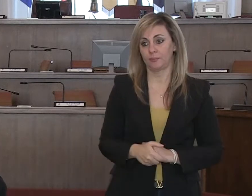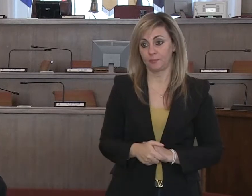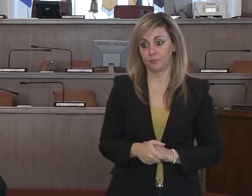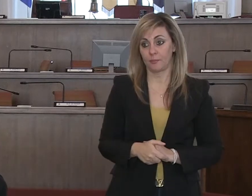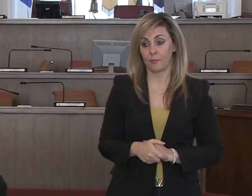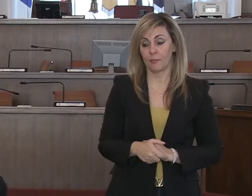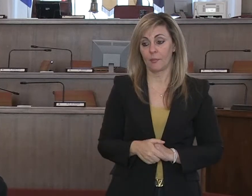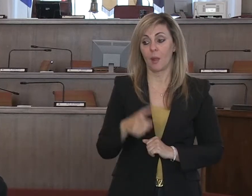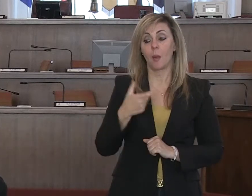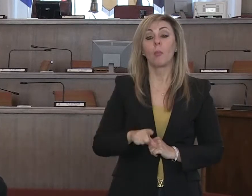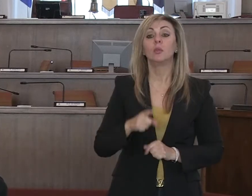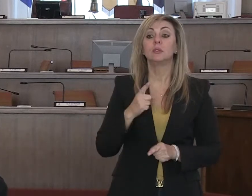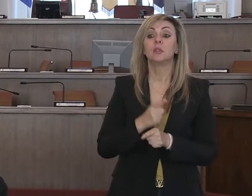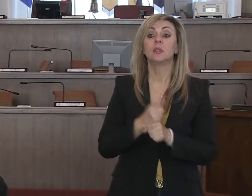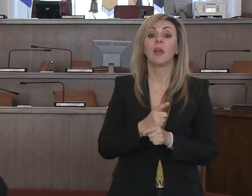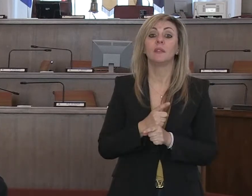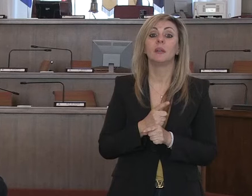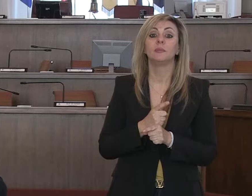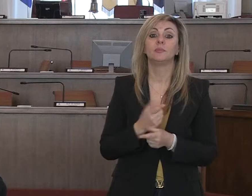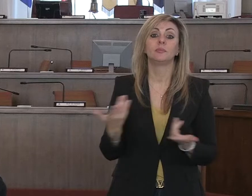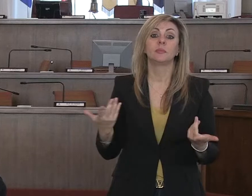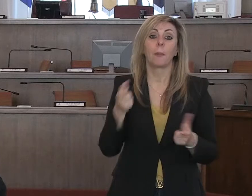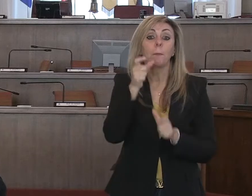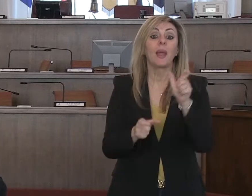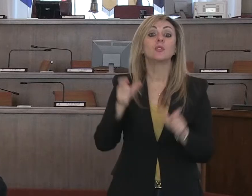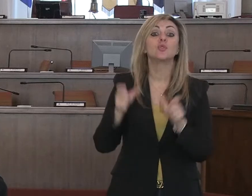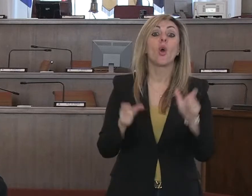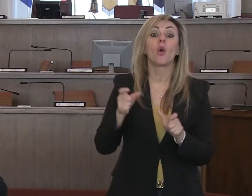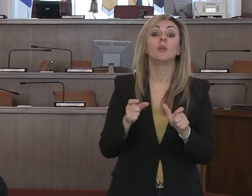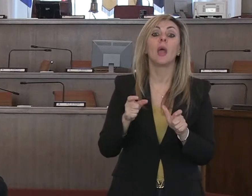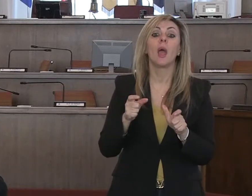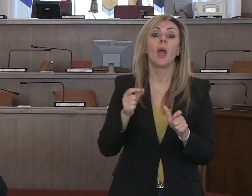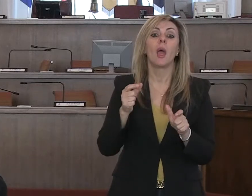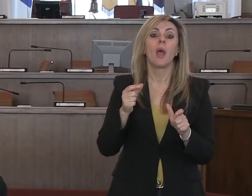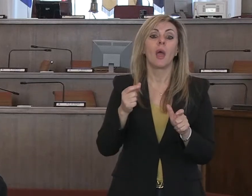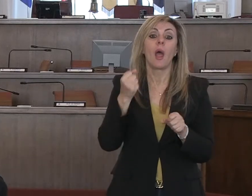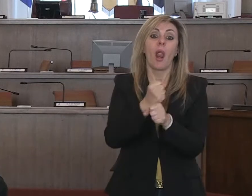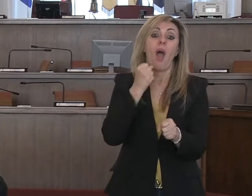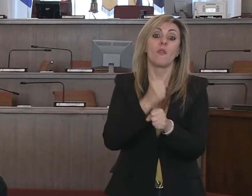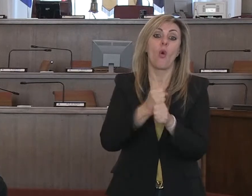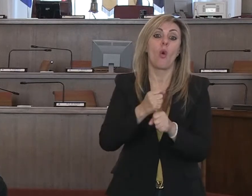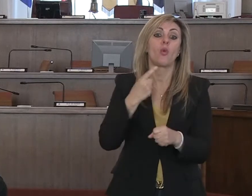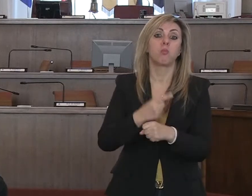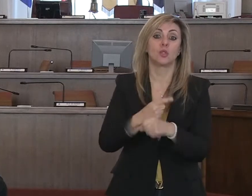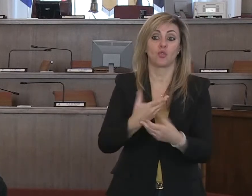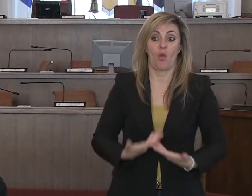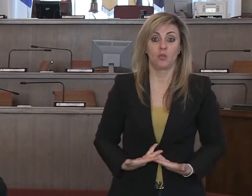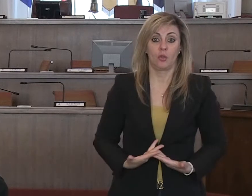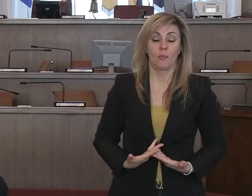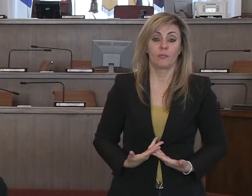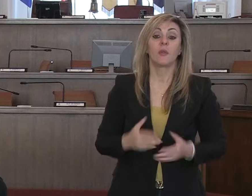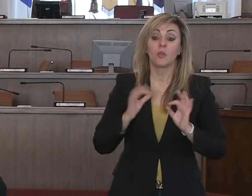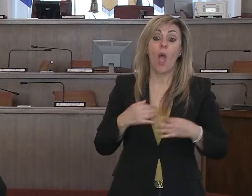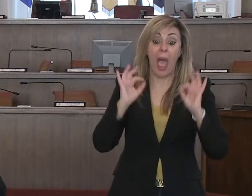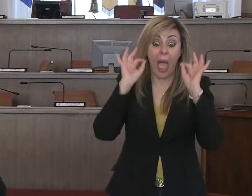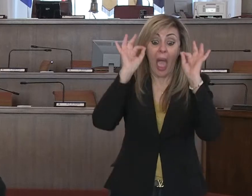poter avere a più presto queste risorse umane di cui c'è bisogno. Arriveremo al